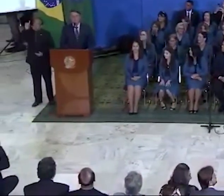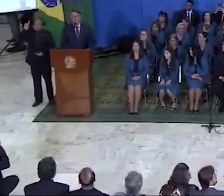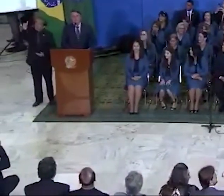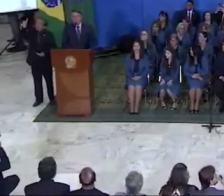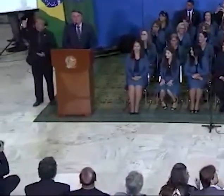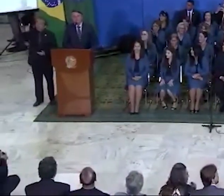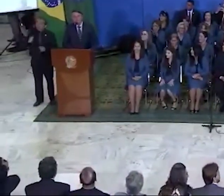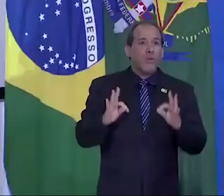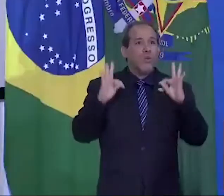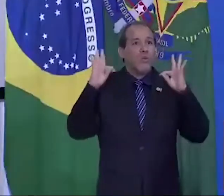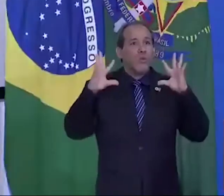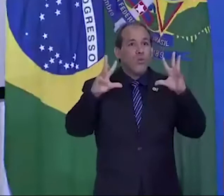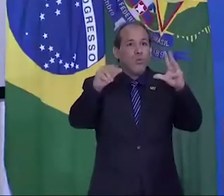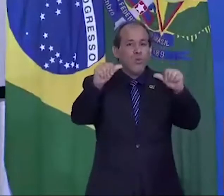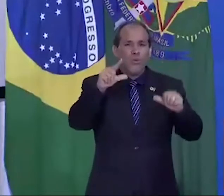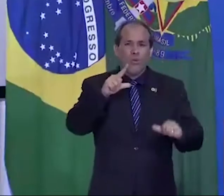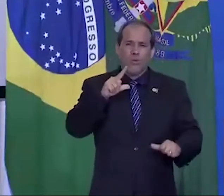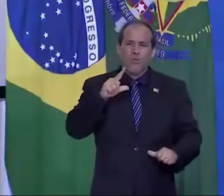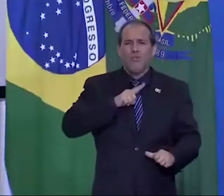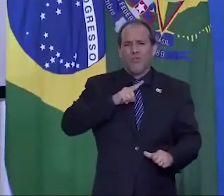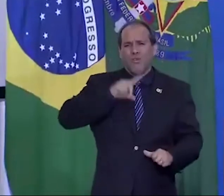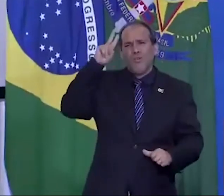Todos nós temos uma história.